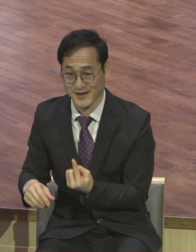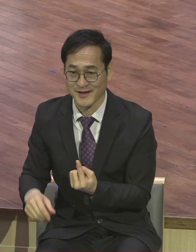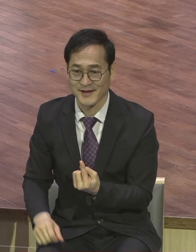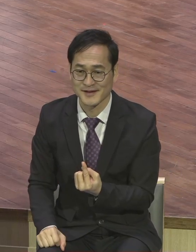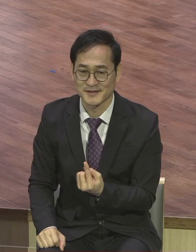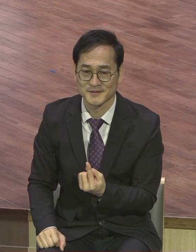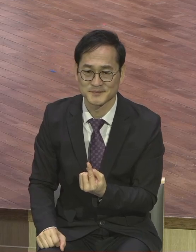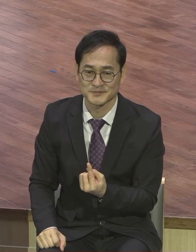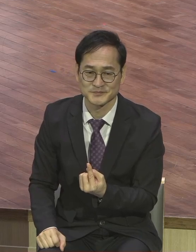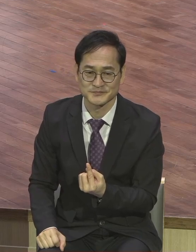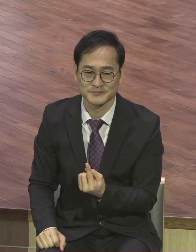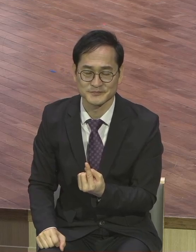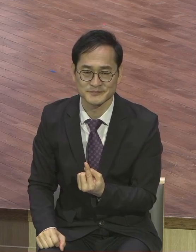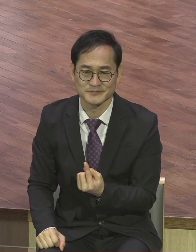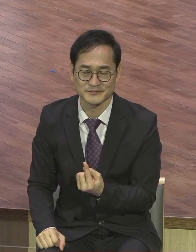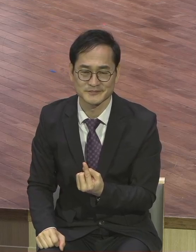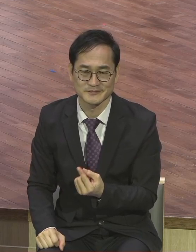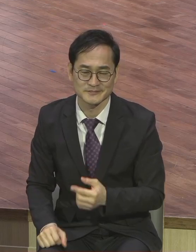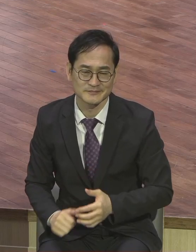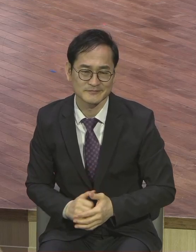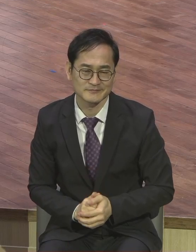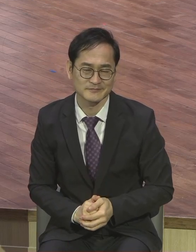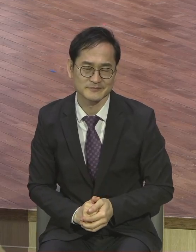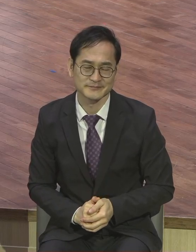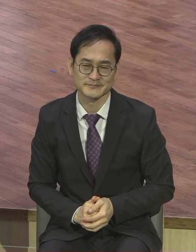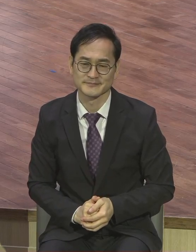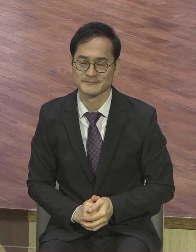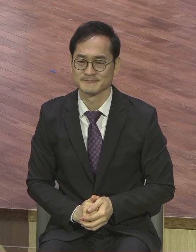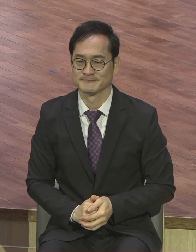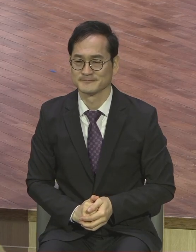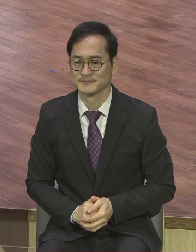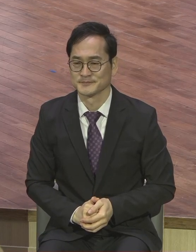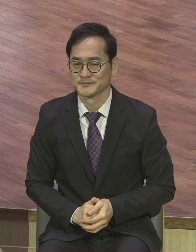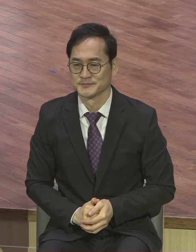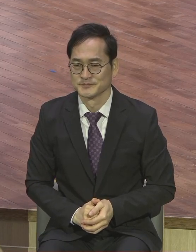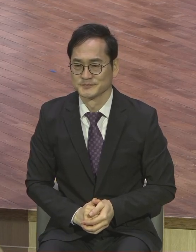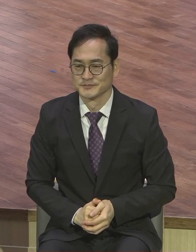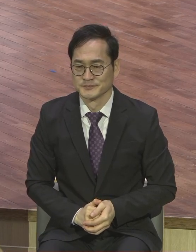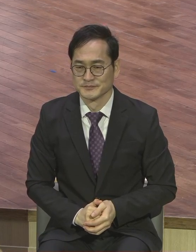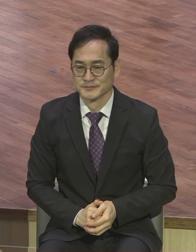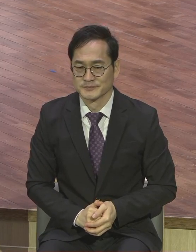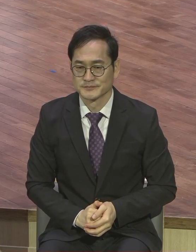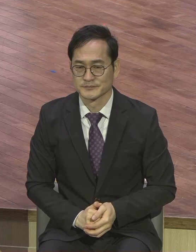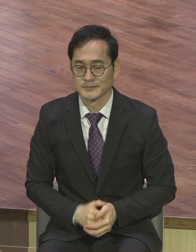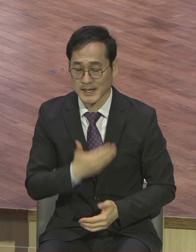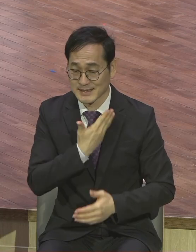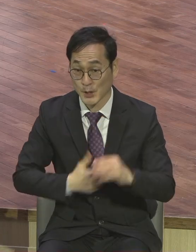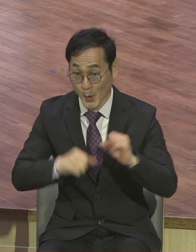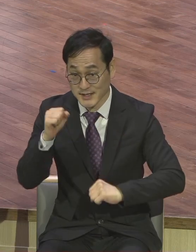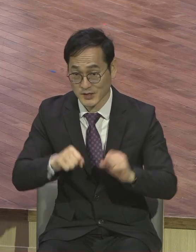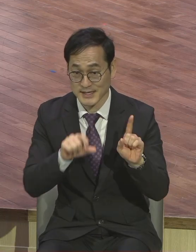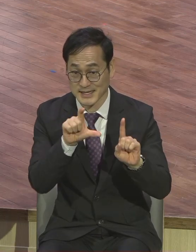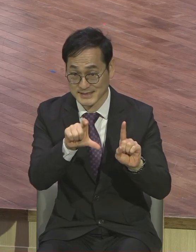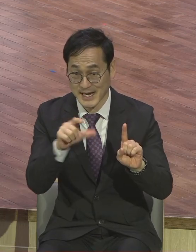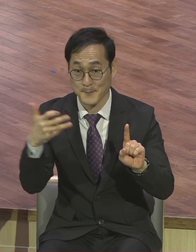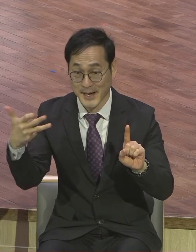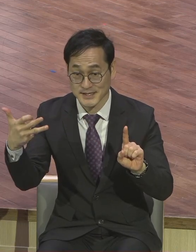우리가 잘 알고 있는 성경구절 사동 1장 8절이잖아요. 뭐라고 말했습니까?